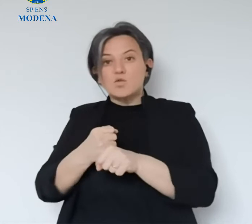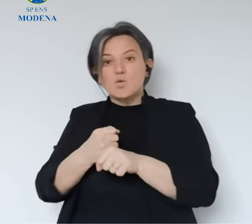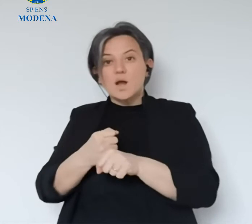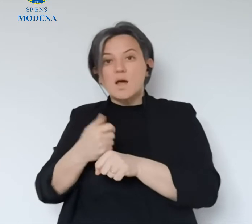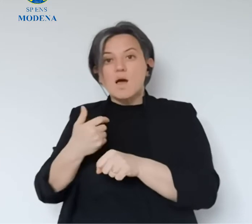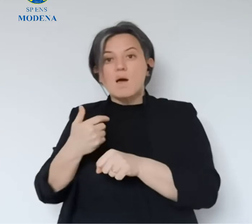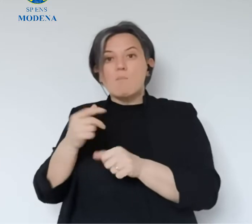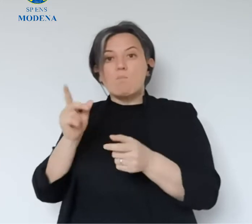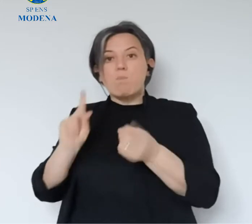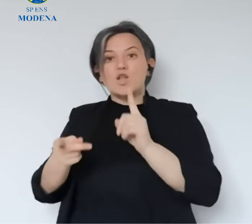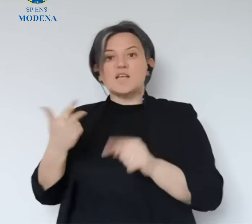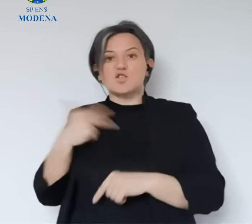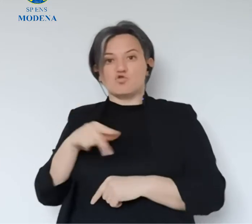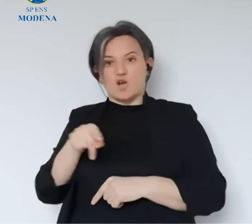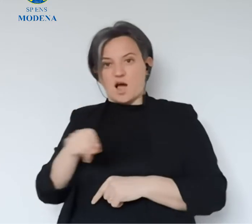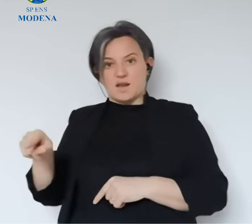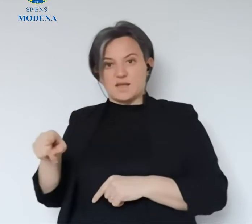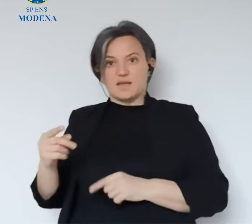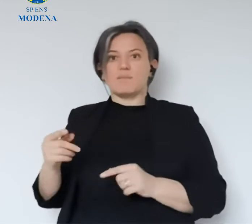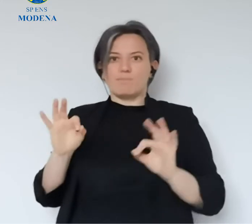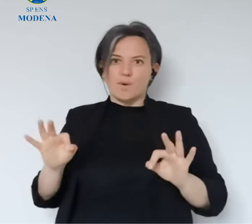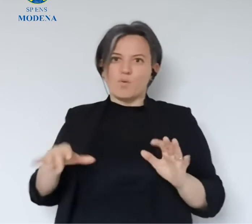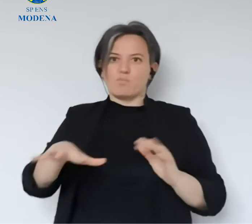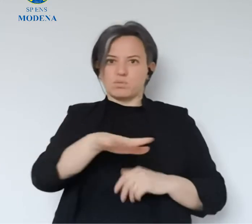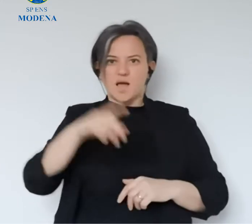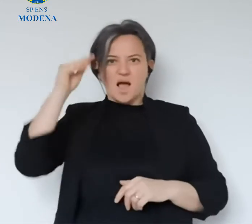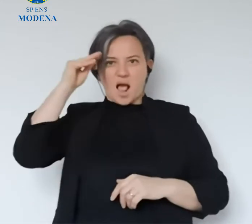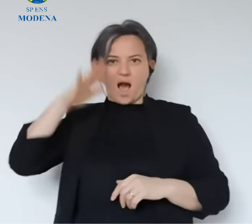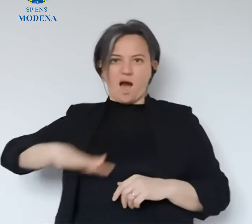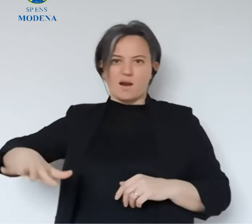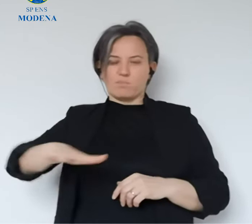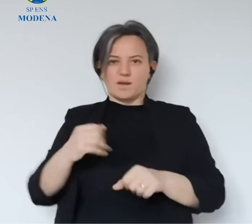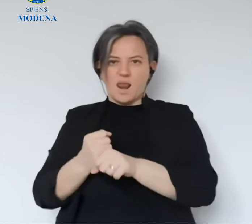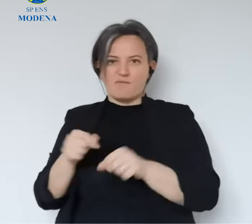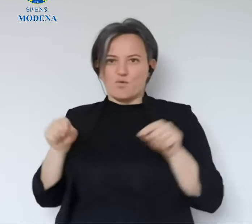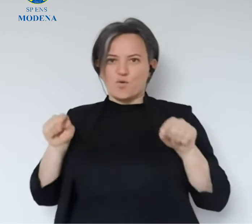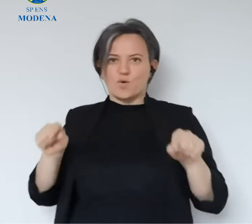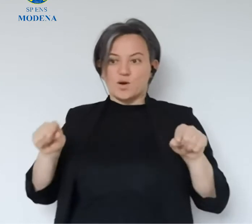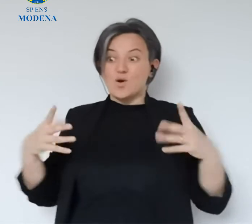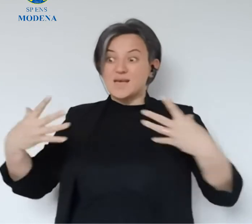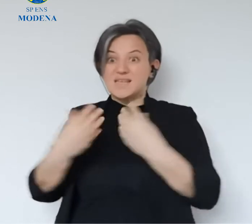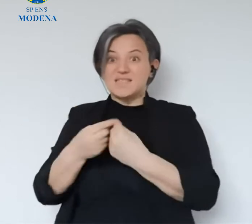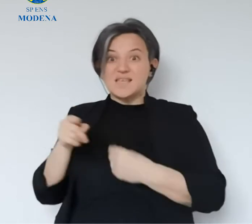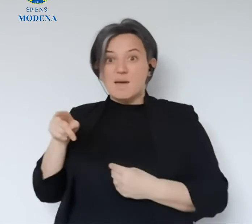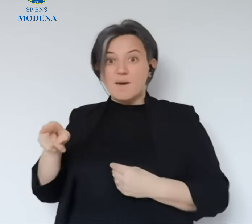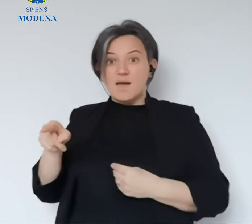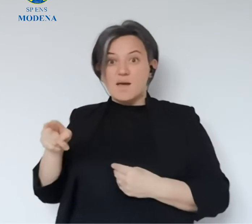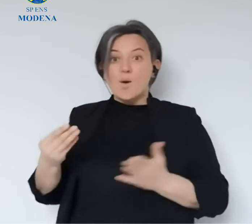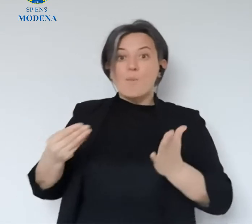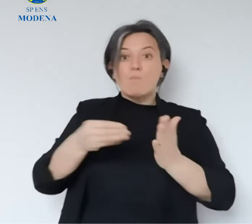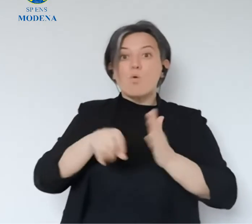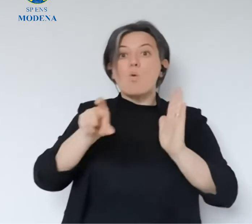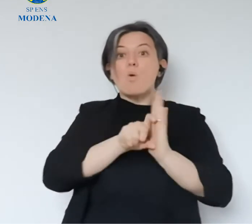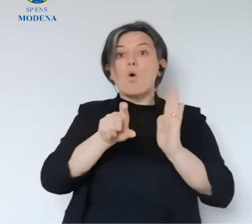operatori dell'ambito delle politiche sociali dell'Unione Terre d'Argine e quelli che lavorano in particolare su